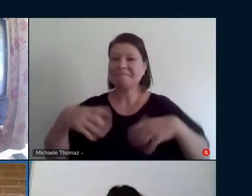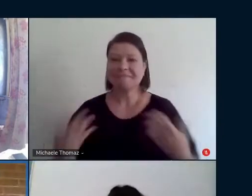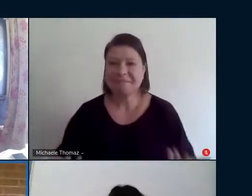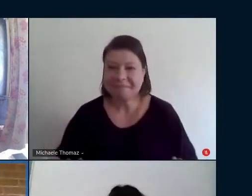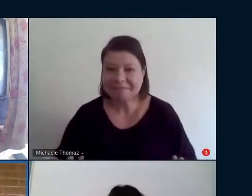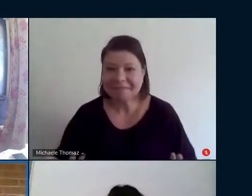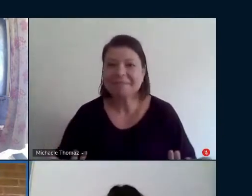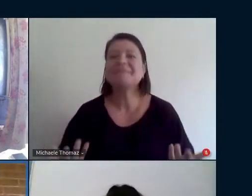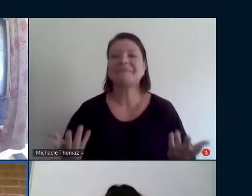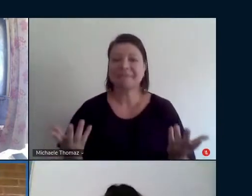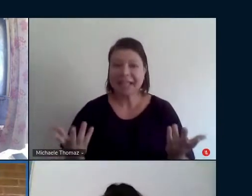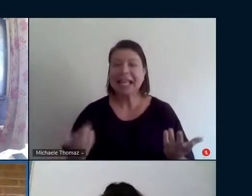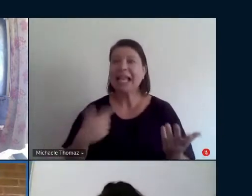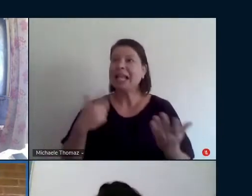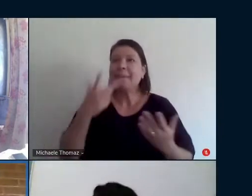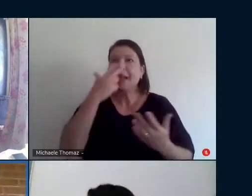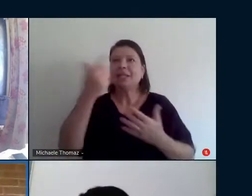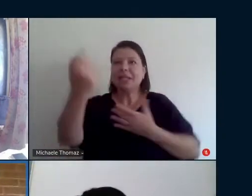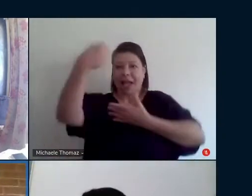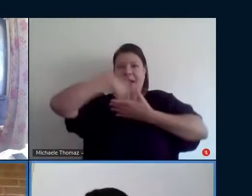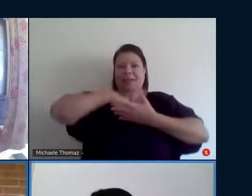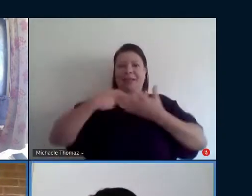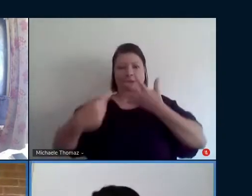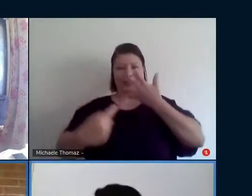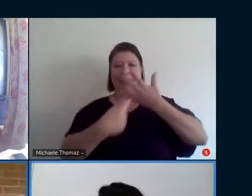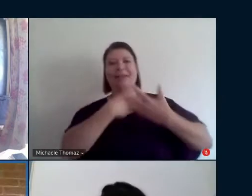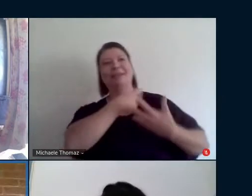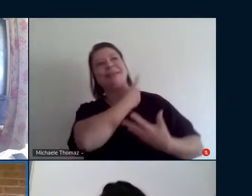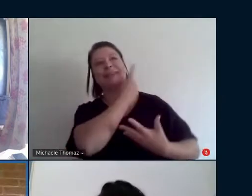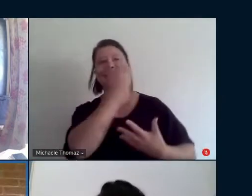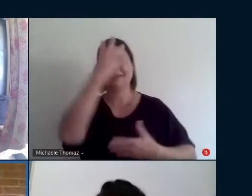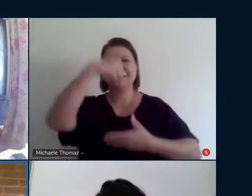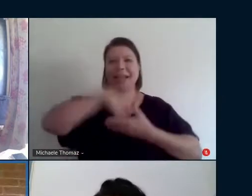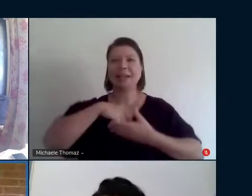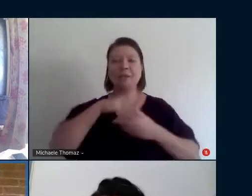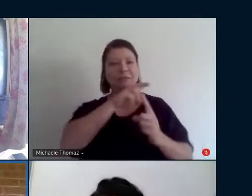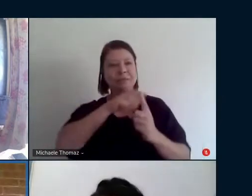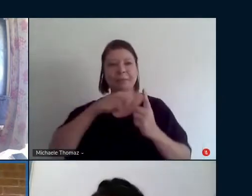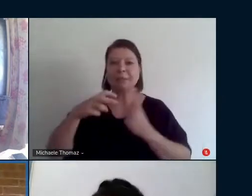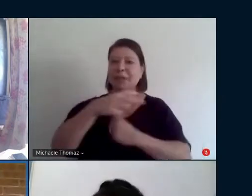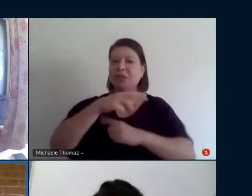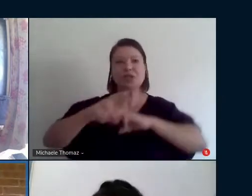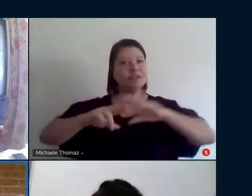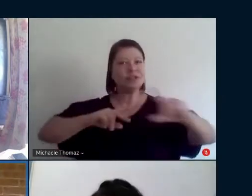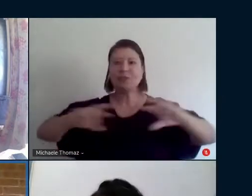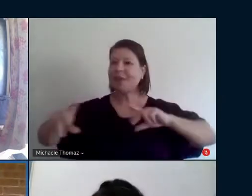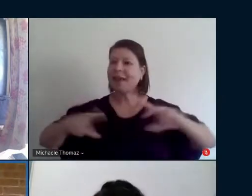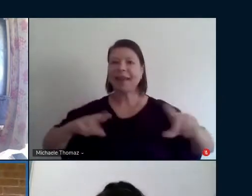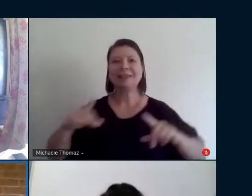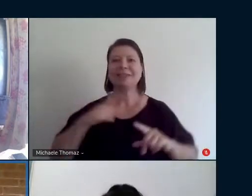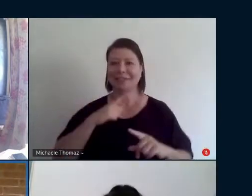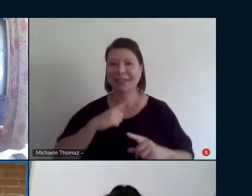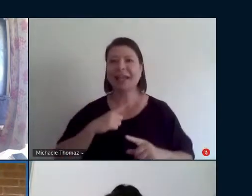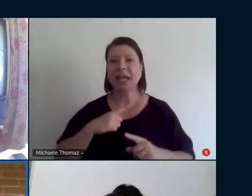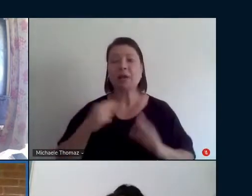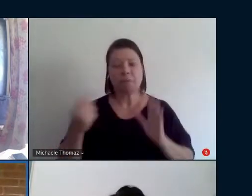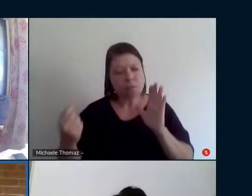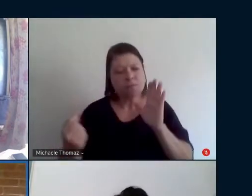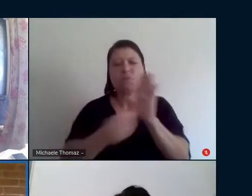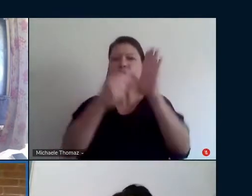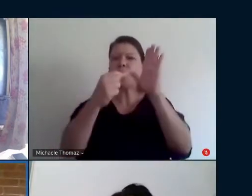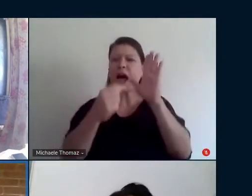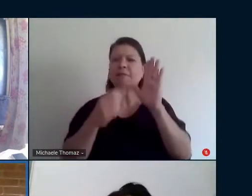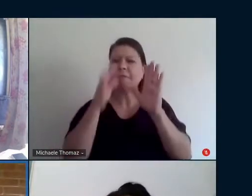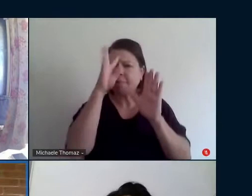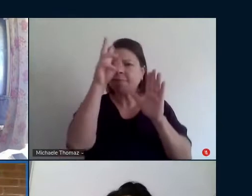atinge, nos atravessa por todas as percepções de diversas formas. Vamos tentar colocar isso de modo mais pontual para que